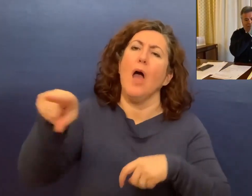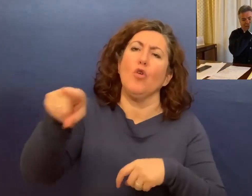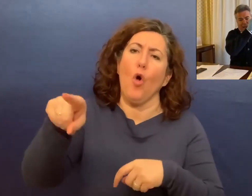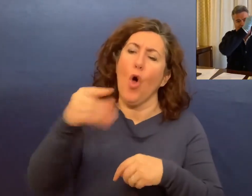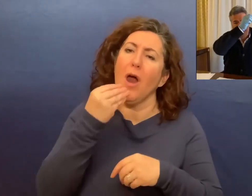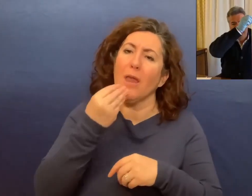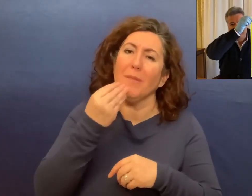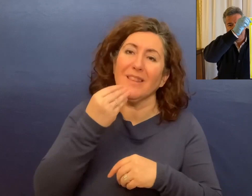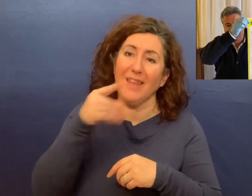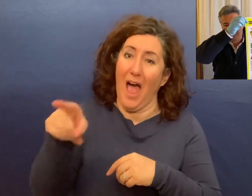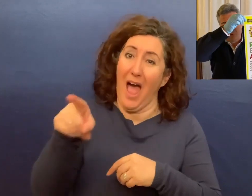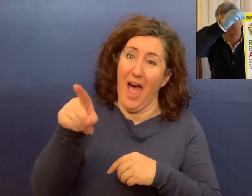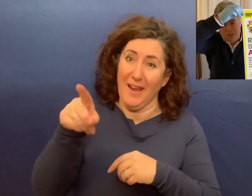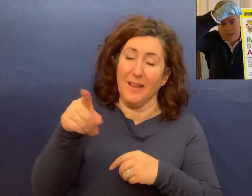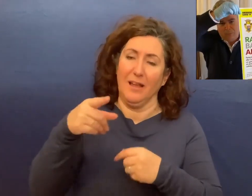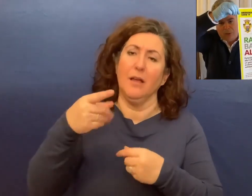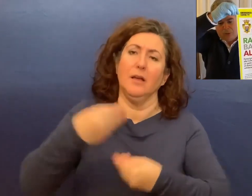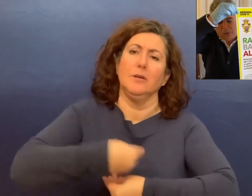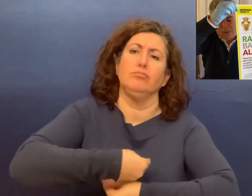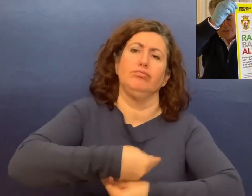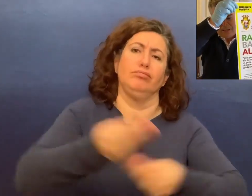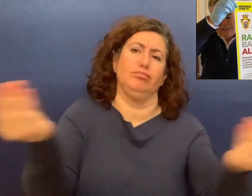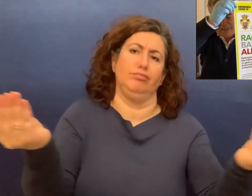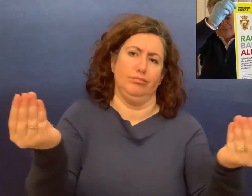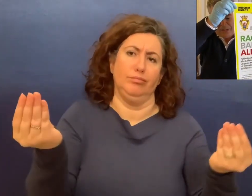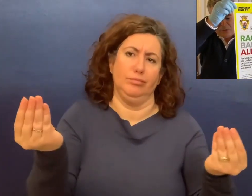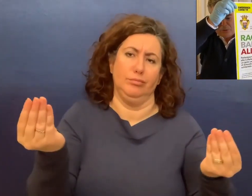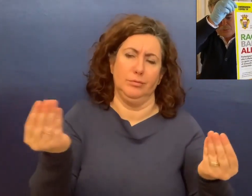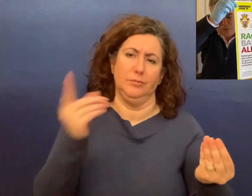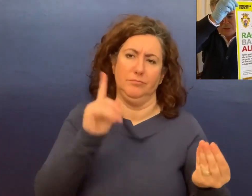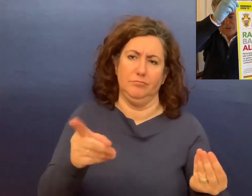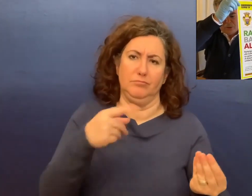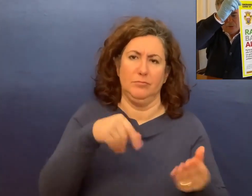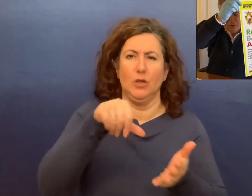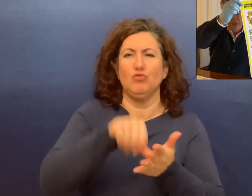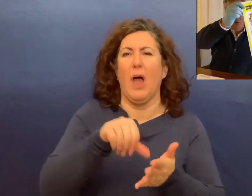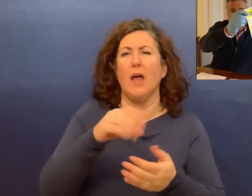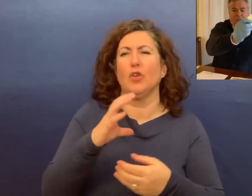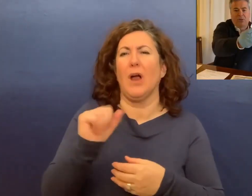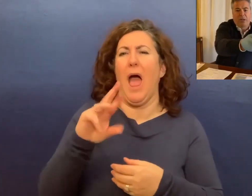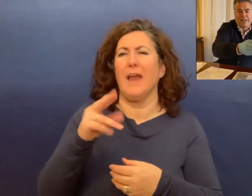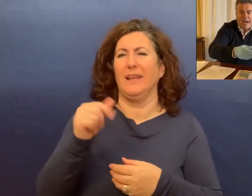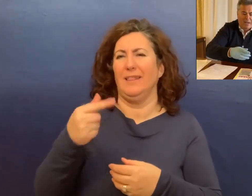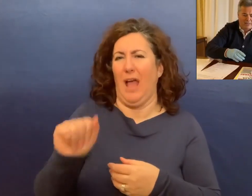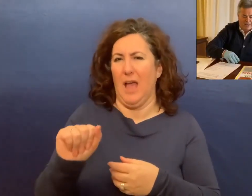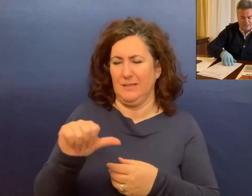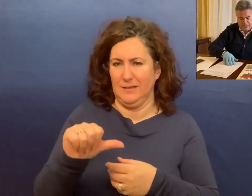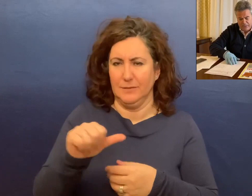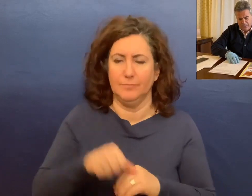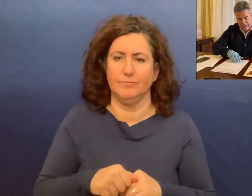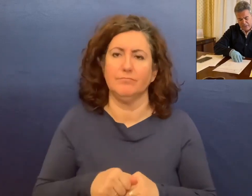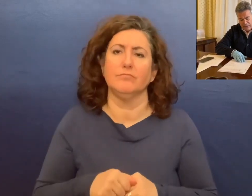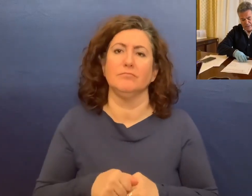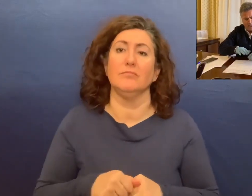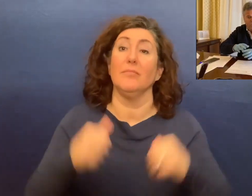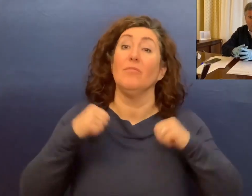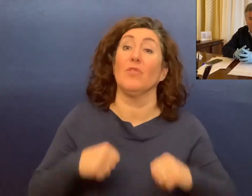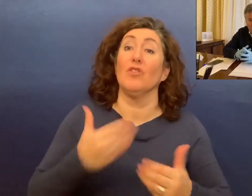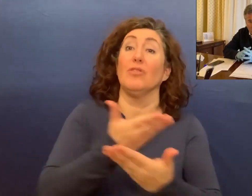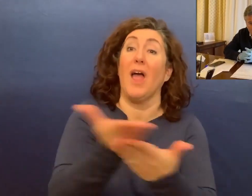Alimentare che sarà poi distribuito attraverso l'utilizzo dei centri Caritas. Cari cittadini,